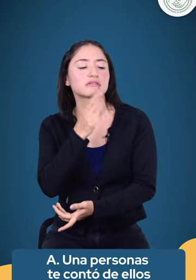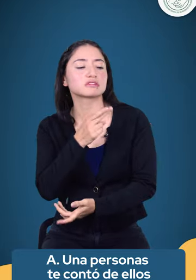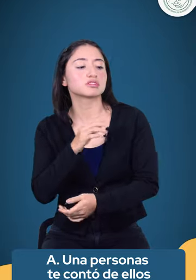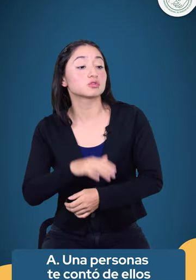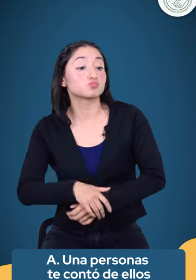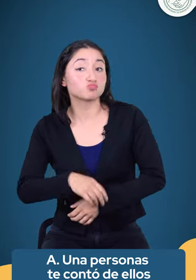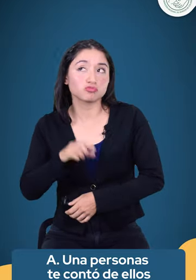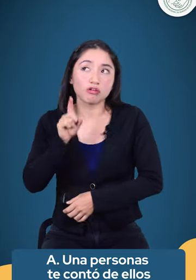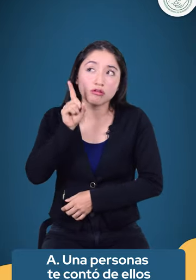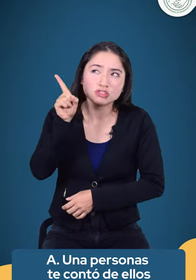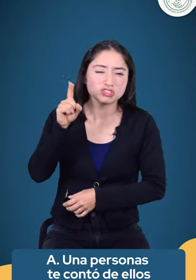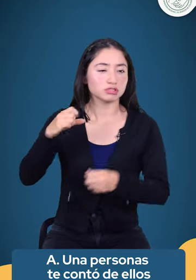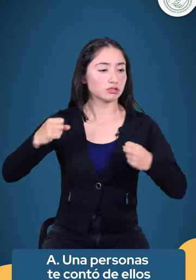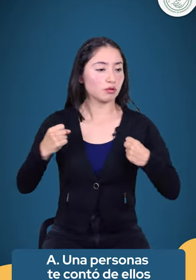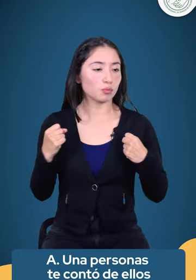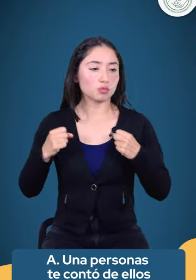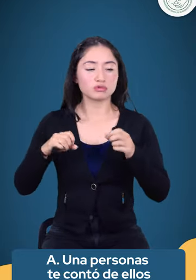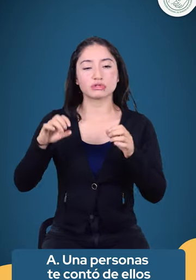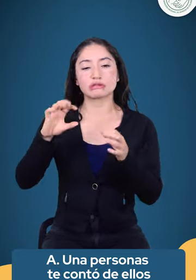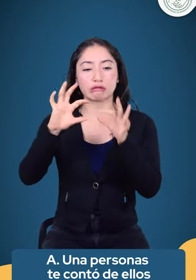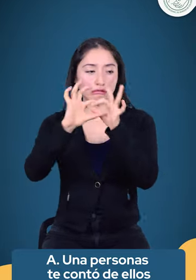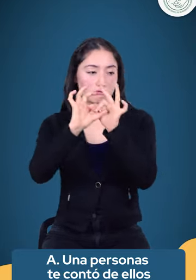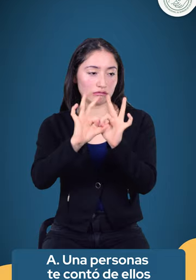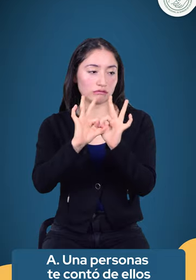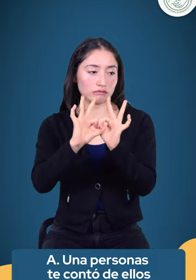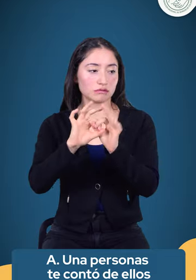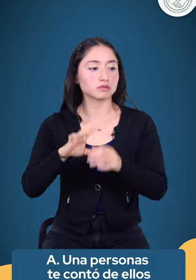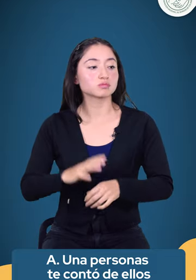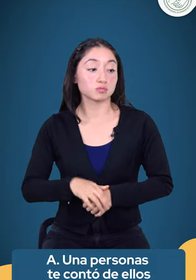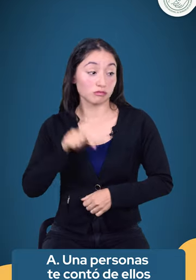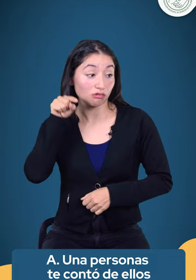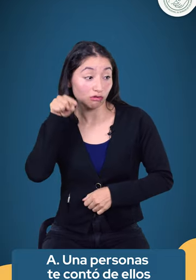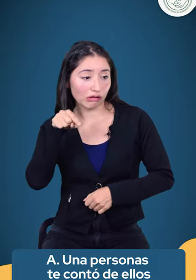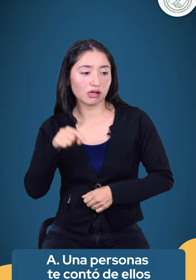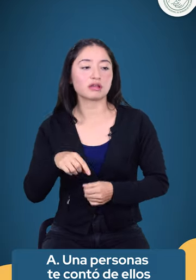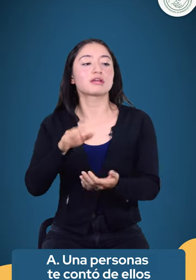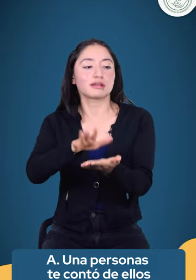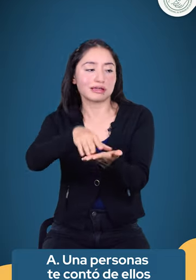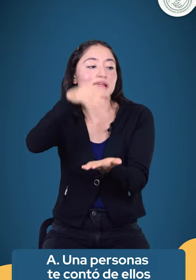Y me respondieron que en FENASCOL, que estaba en Bogotá. Ahí aprendimos.